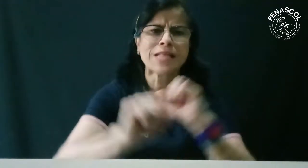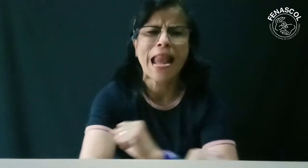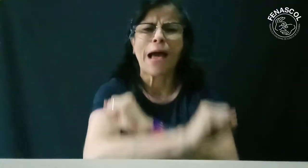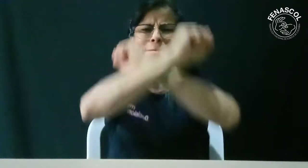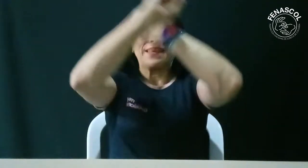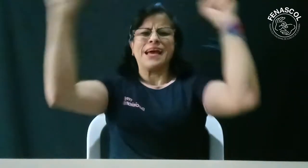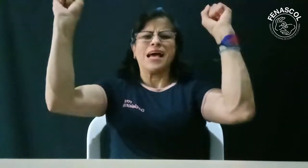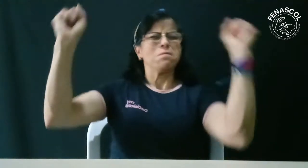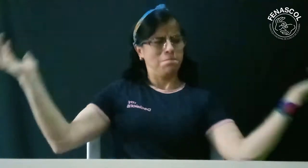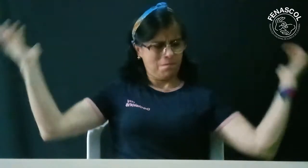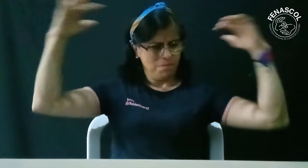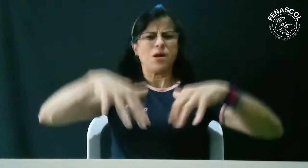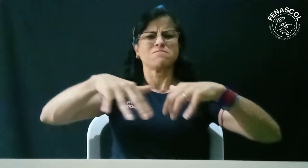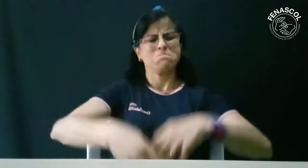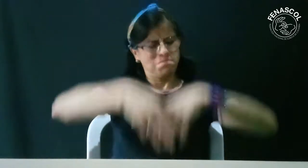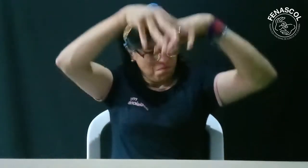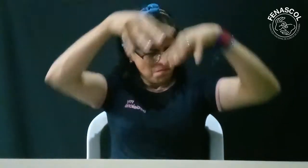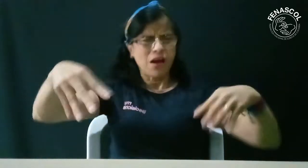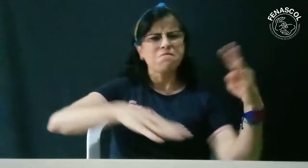hasta la hora que sea necesario.